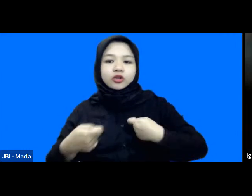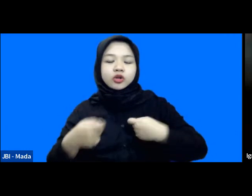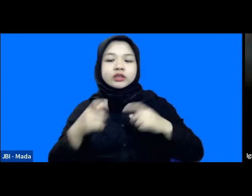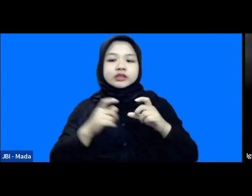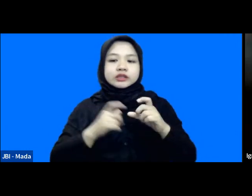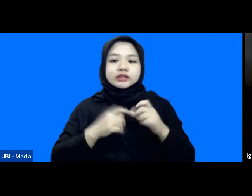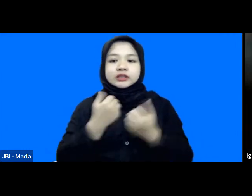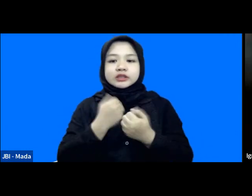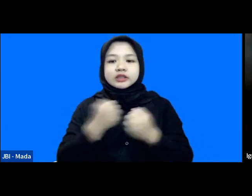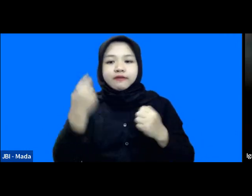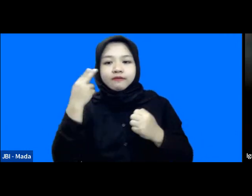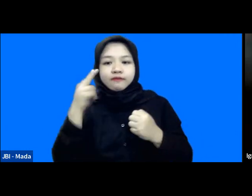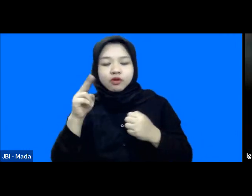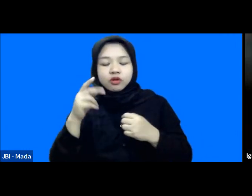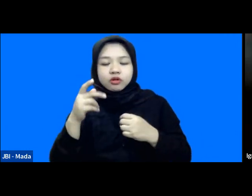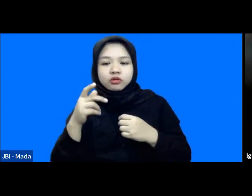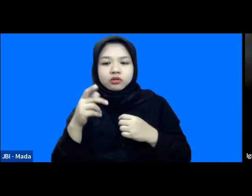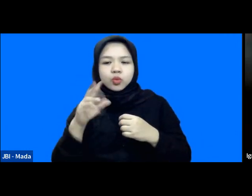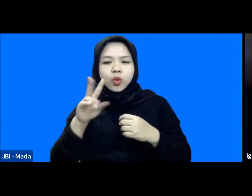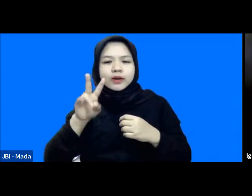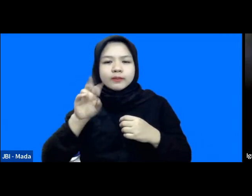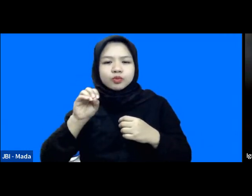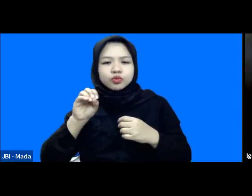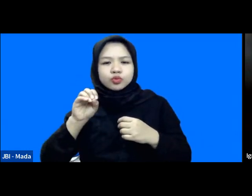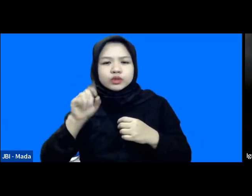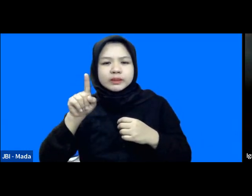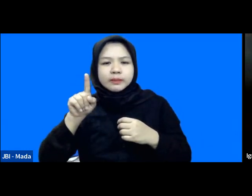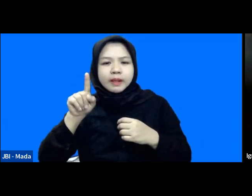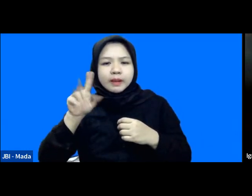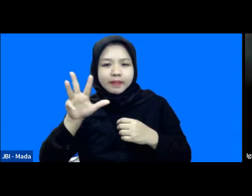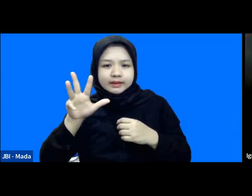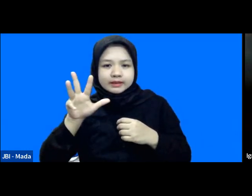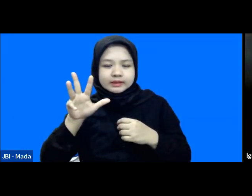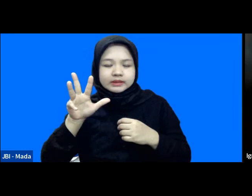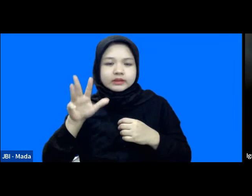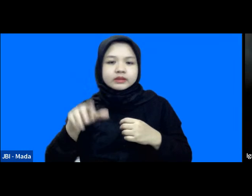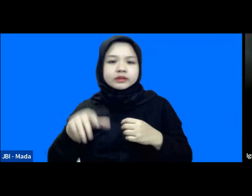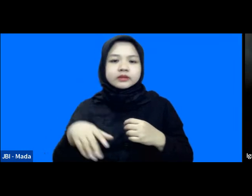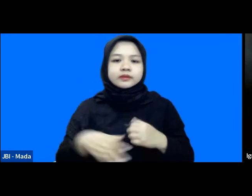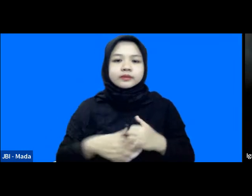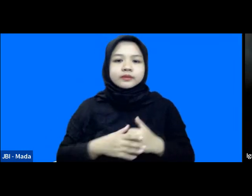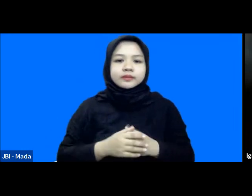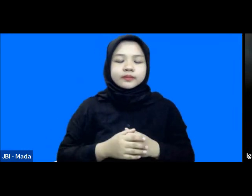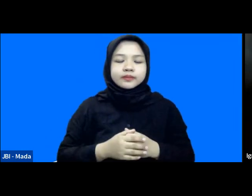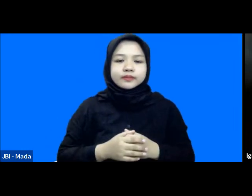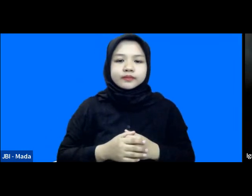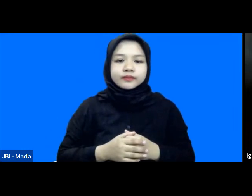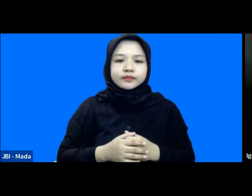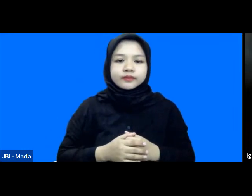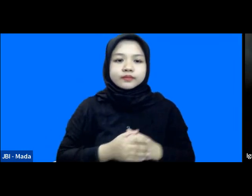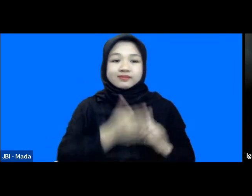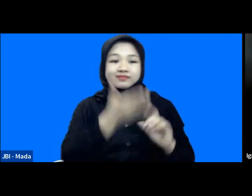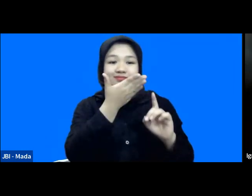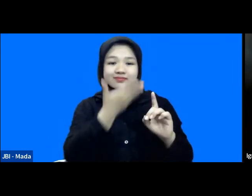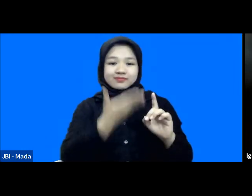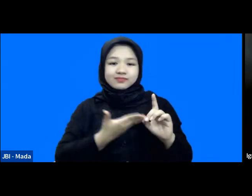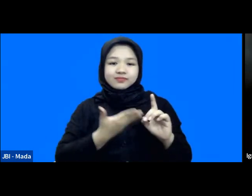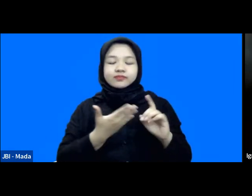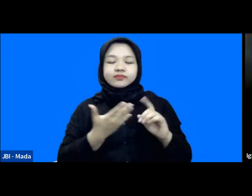Community Hekakton 2019 kemudian juga beliau mengorganis